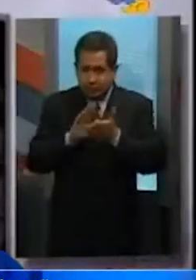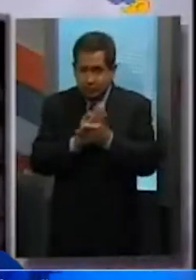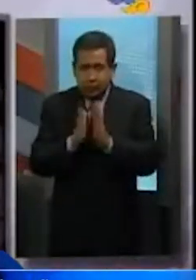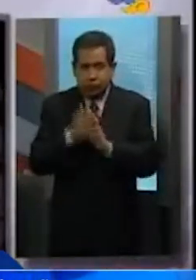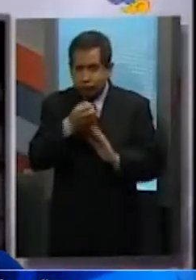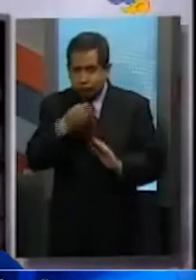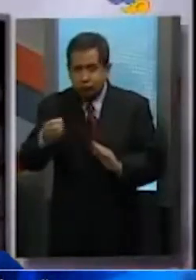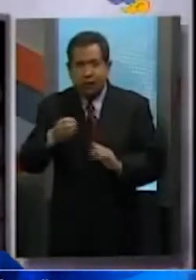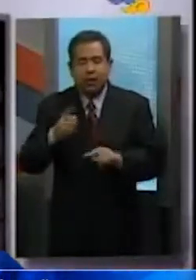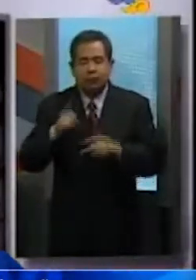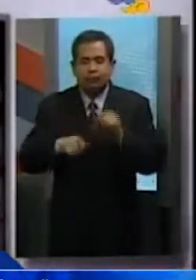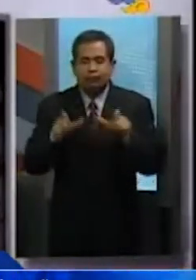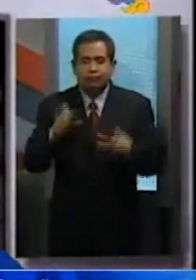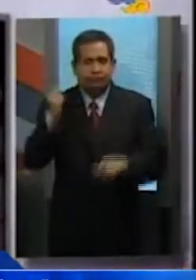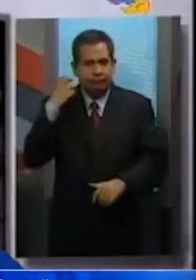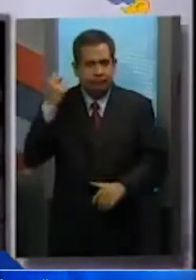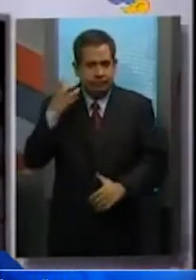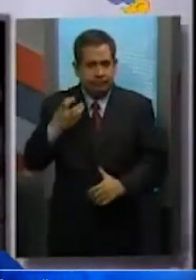organizado.